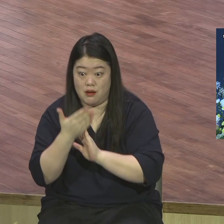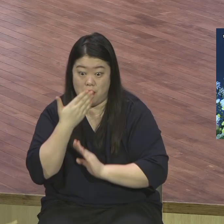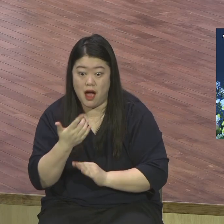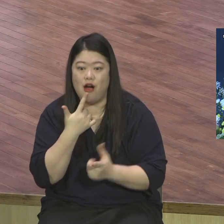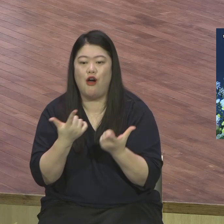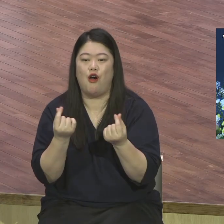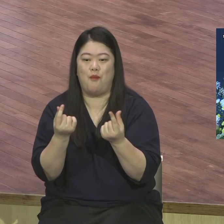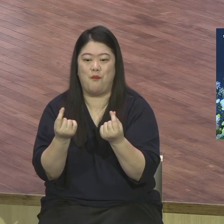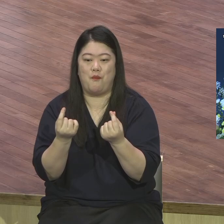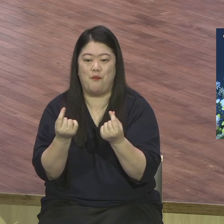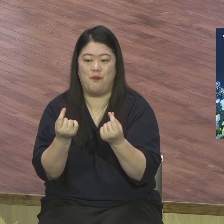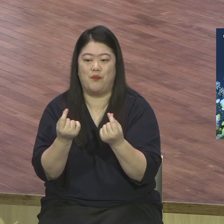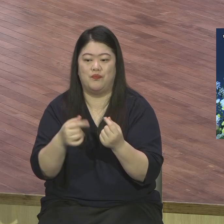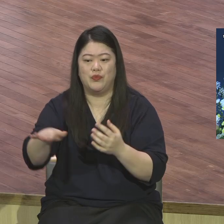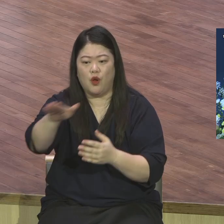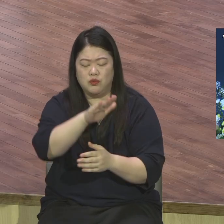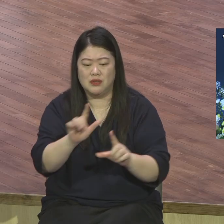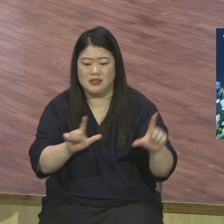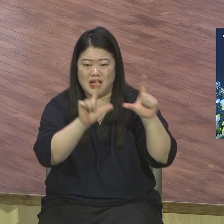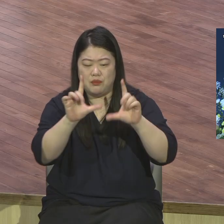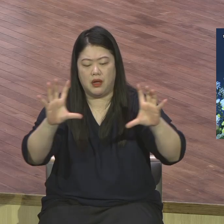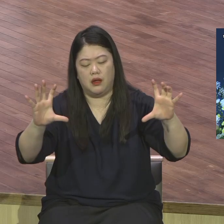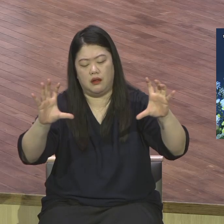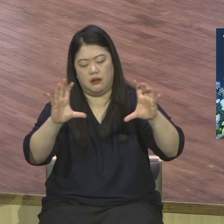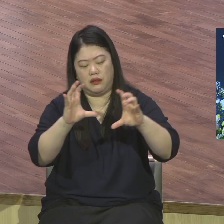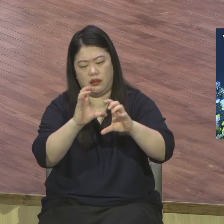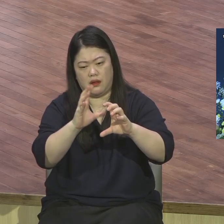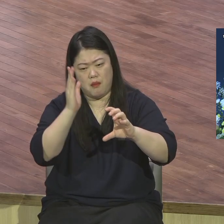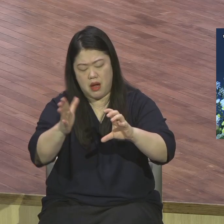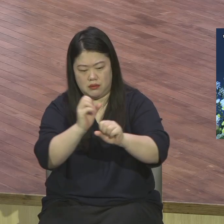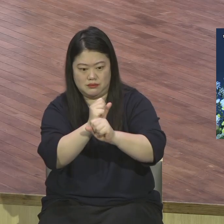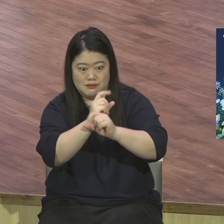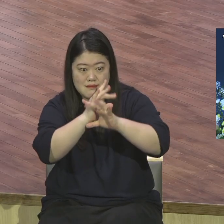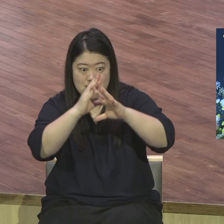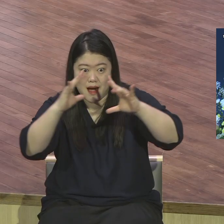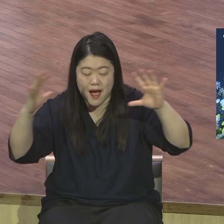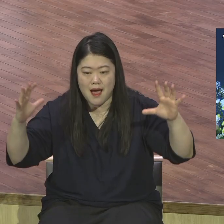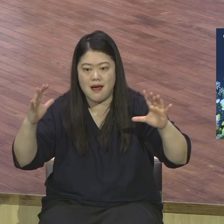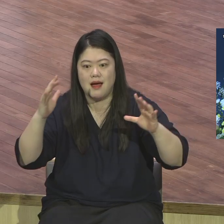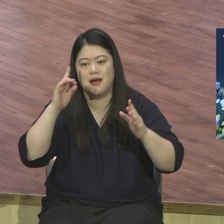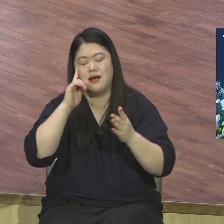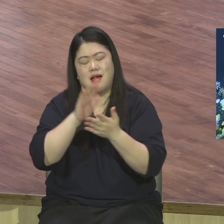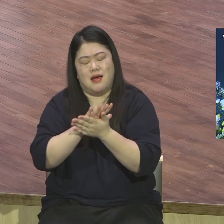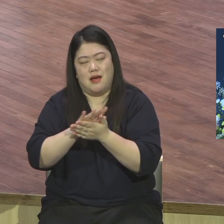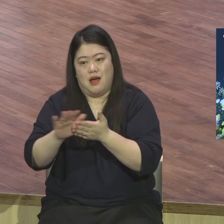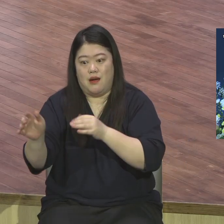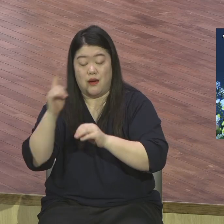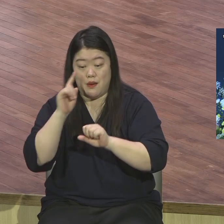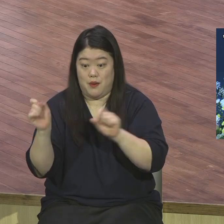일몰인생에서 일출인생으로 바뀌었다는 영격 정자성이 분명히 섰기를 바랍니다